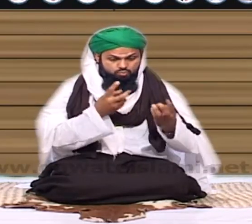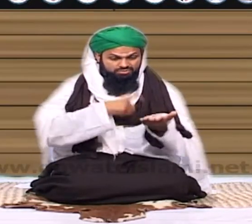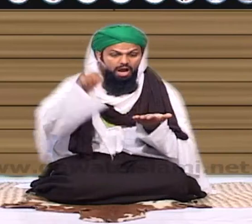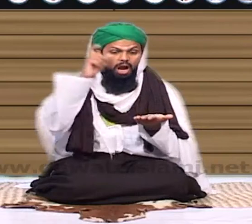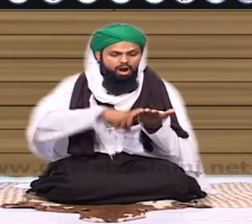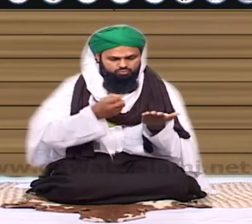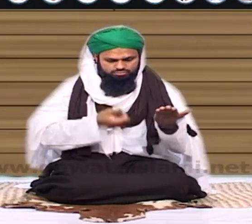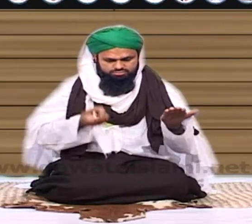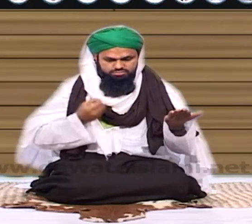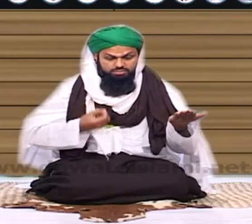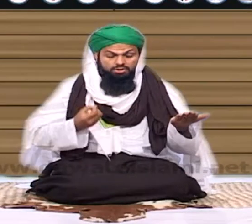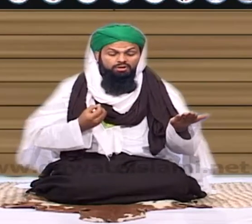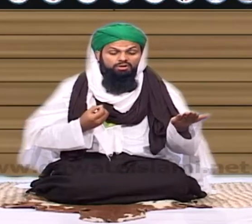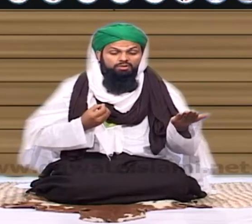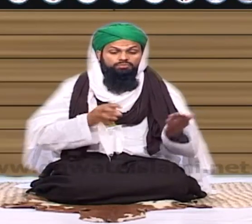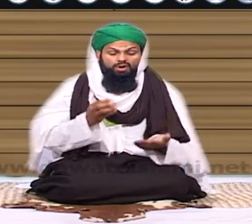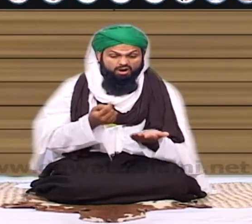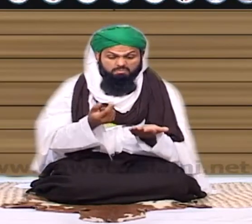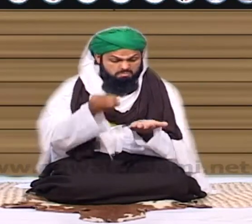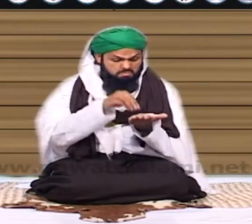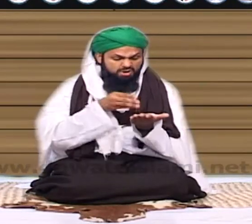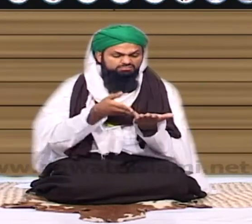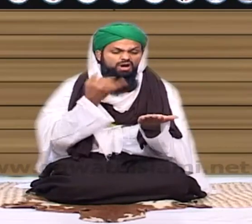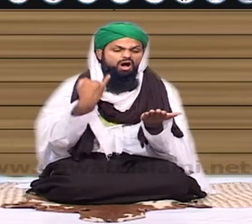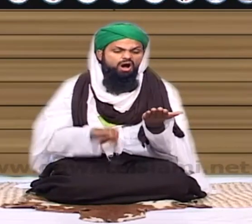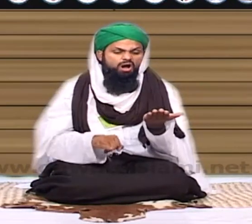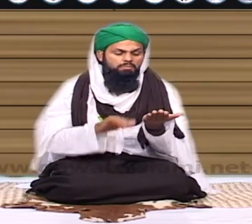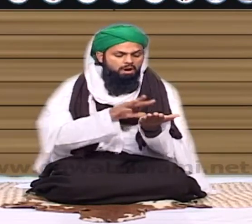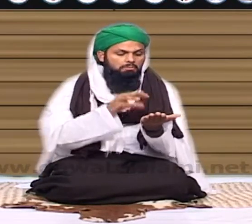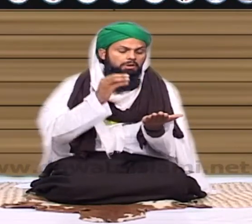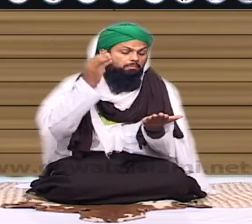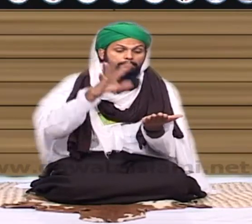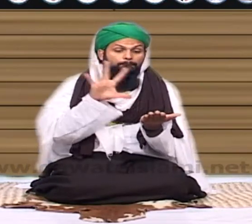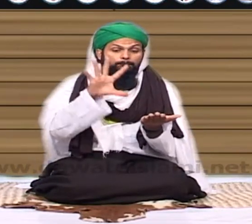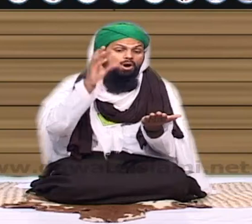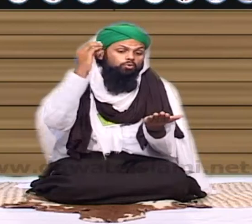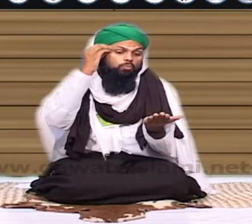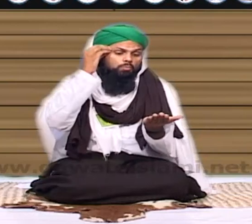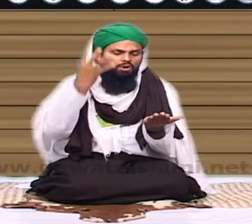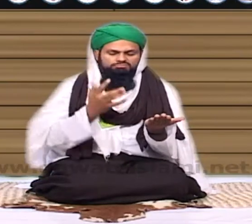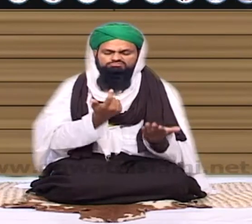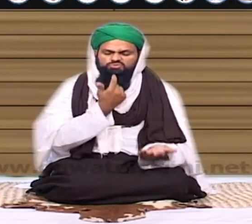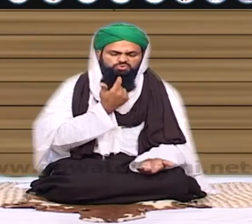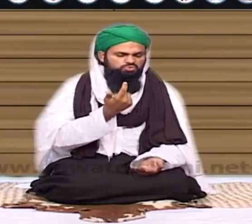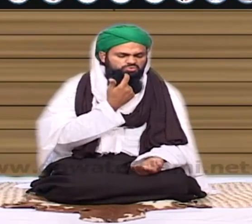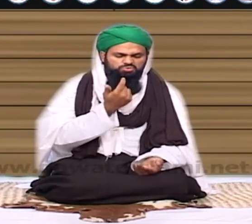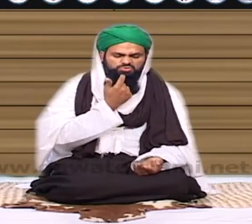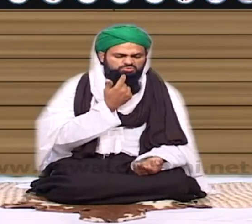لوگ نہیں جانتے اور اس کی وجہ سے ہماری روزی حرام ہو جاتی اور ہمیں اس کا علم تک نہیں ہوتا اور جھوٹ تو توبہ